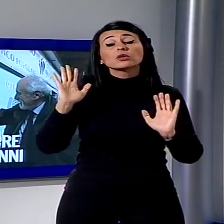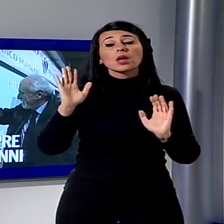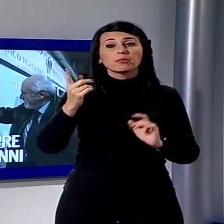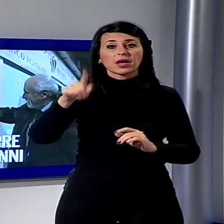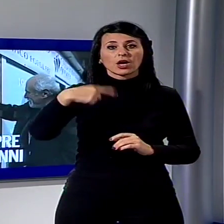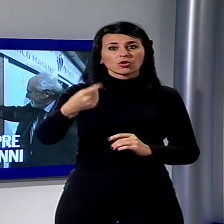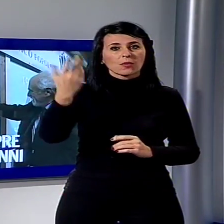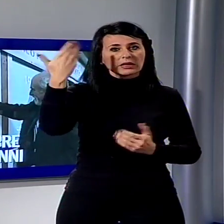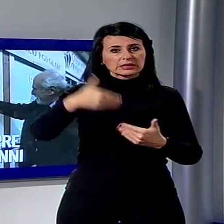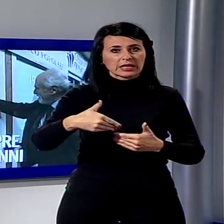a tempo di atletica.